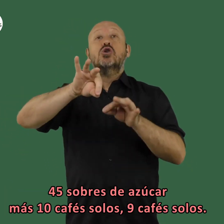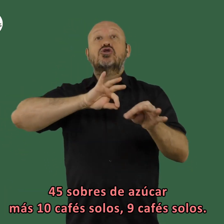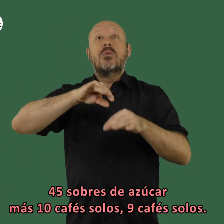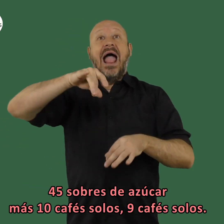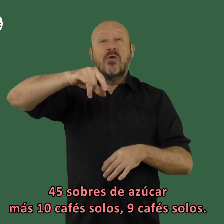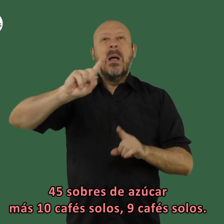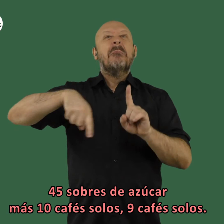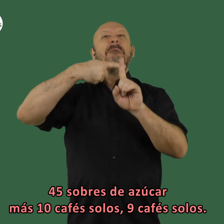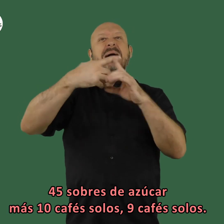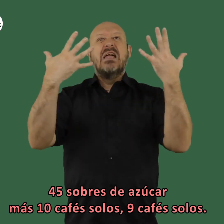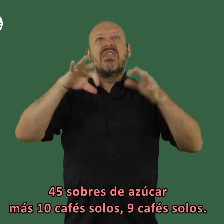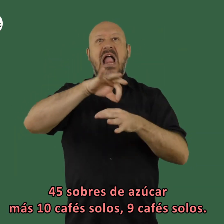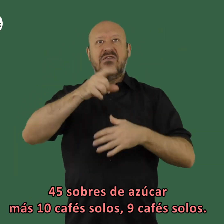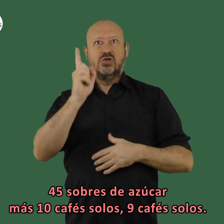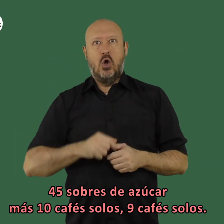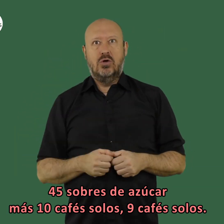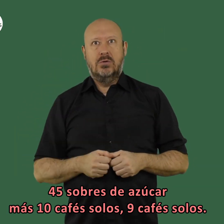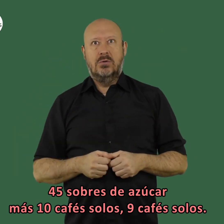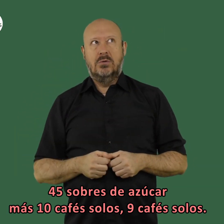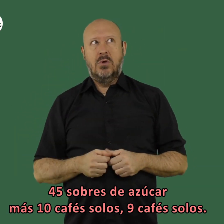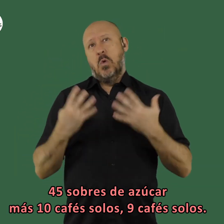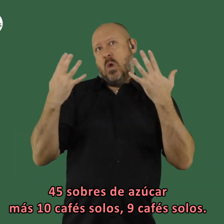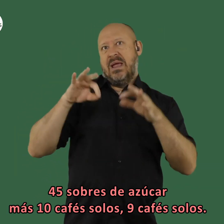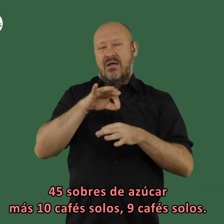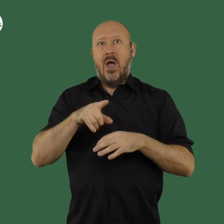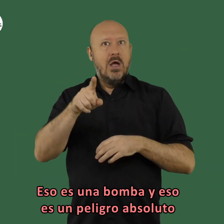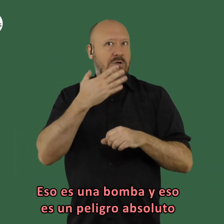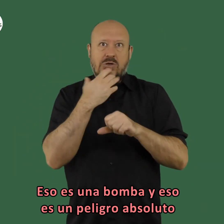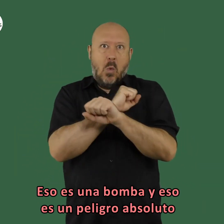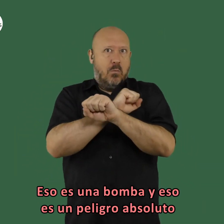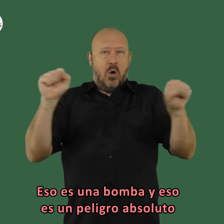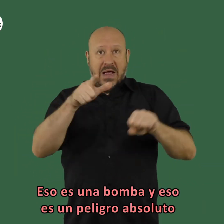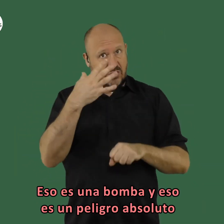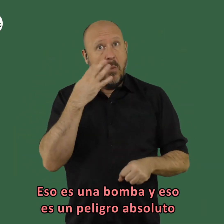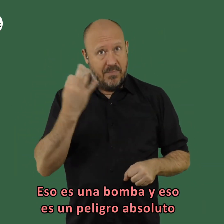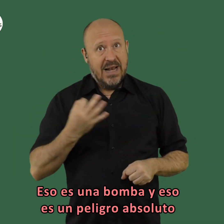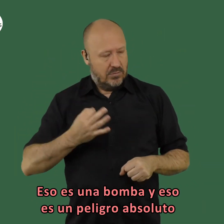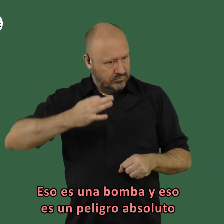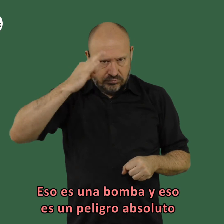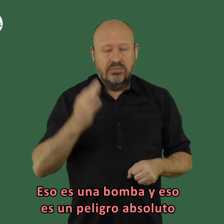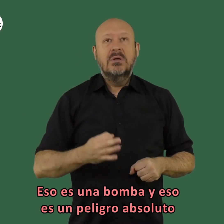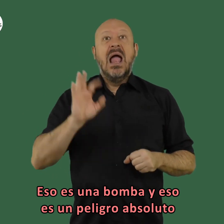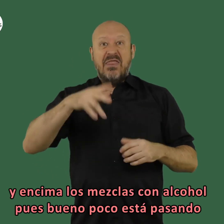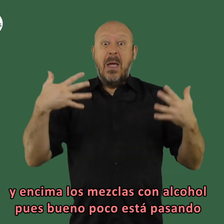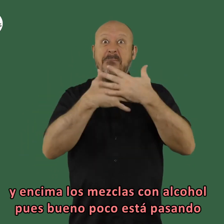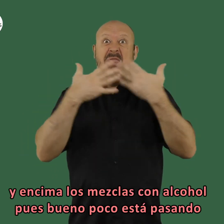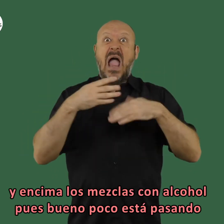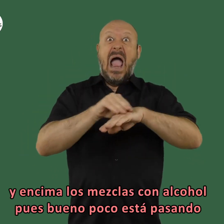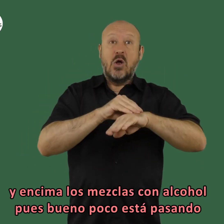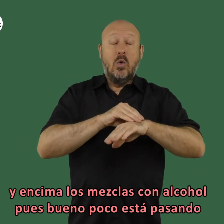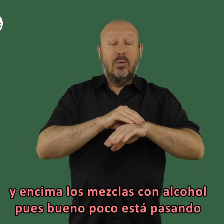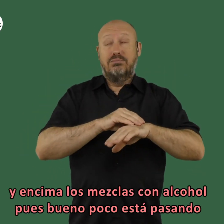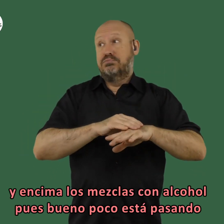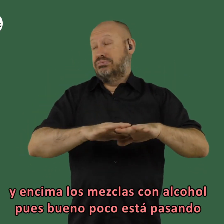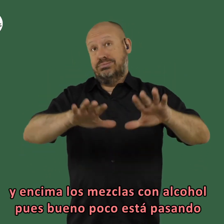tomando 45 sobre de azúcar más diez cafés solos nueve cafés solos eso es una bomba y eso eso es un peligro absoluto y encima los